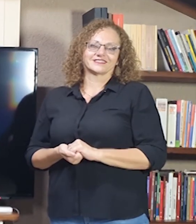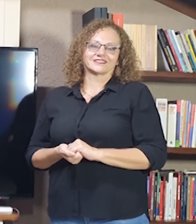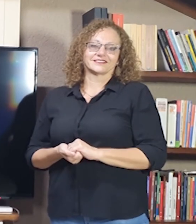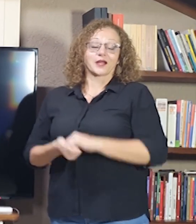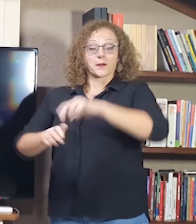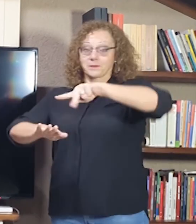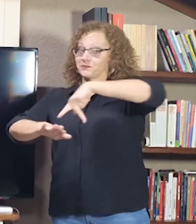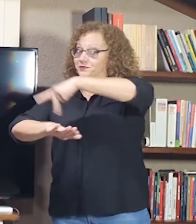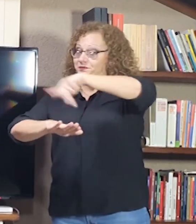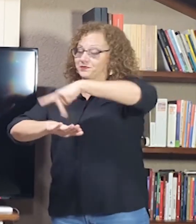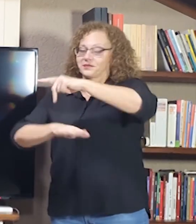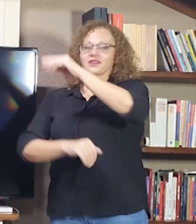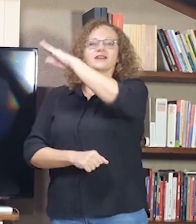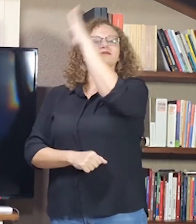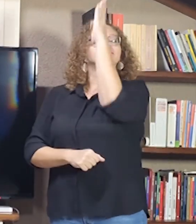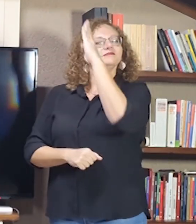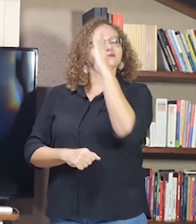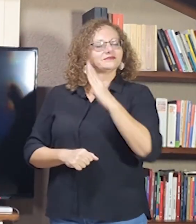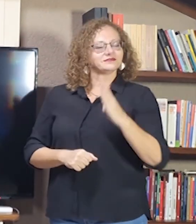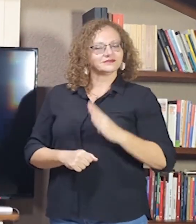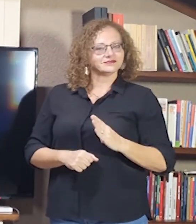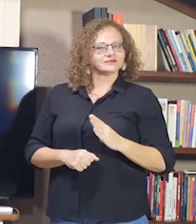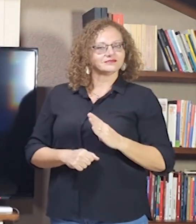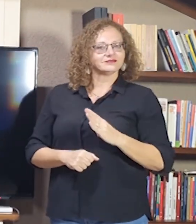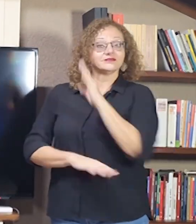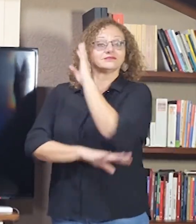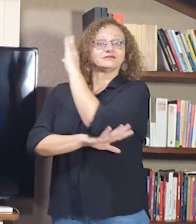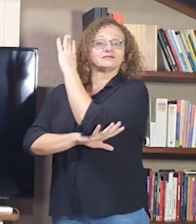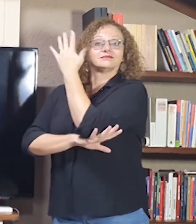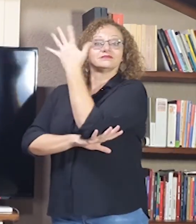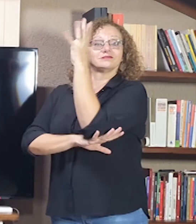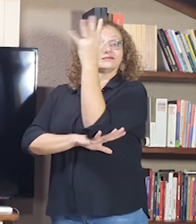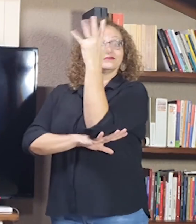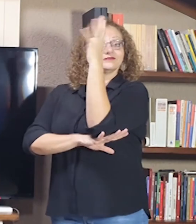Aqui no Brasil, nós temos este sinal para a árvore.